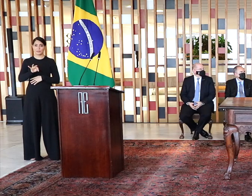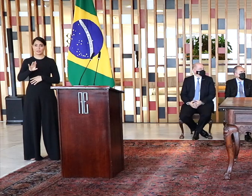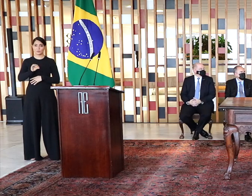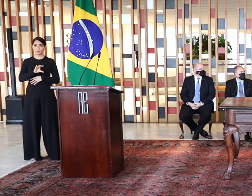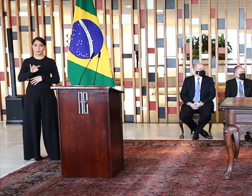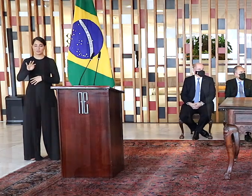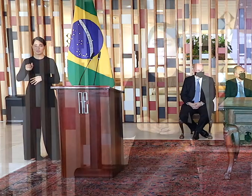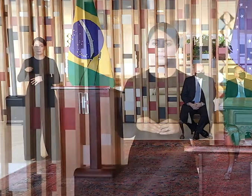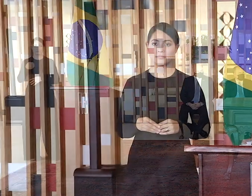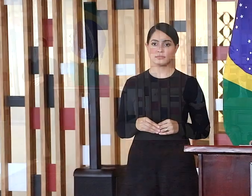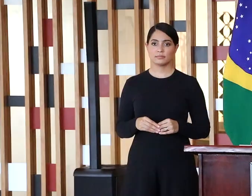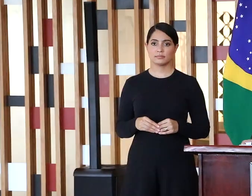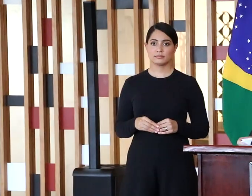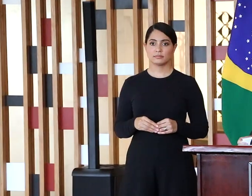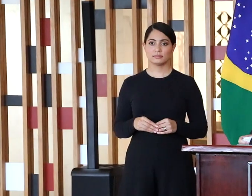Albuquerque Jr.